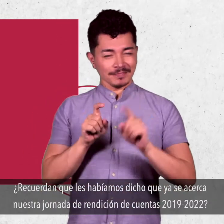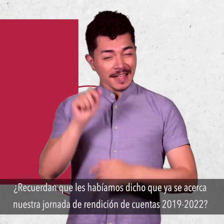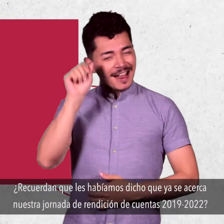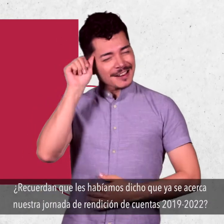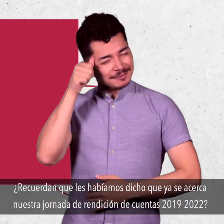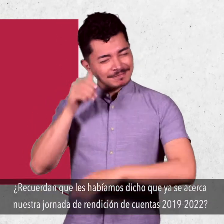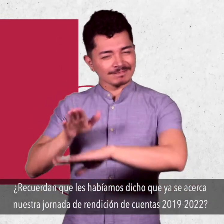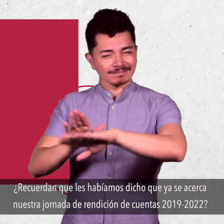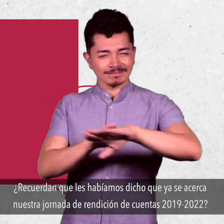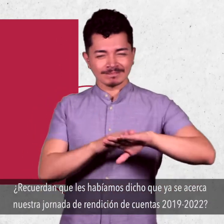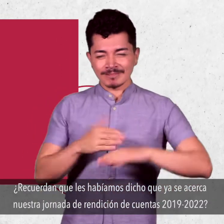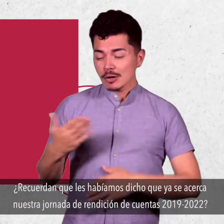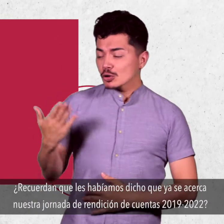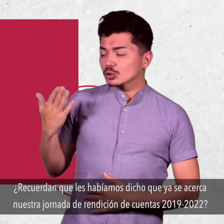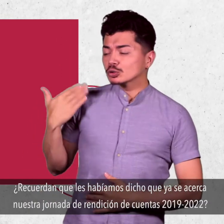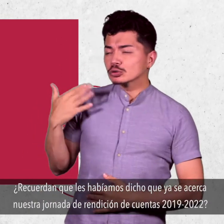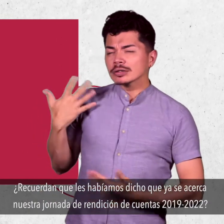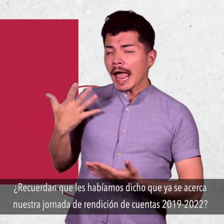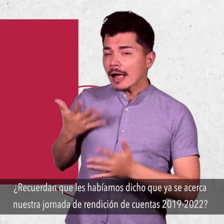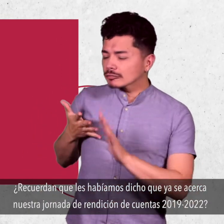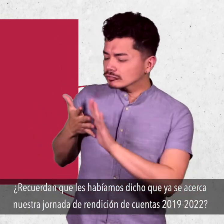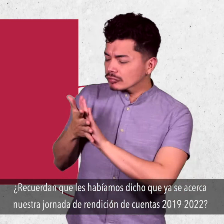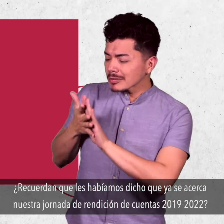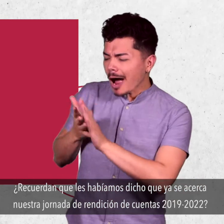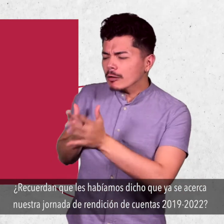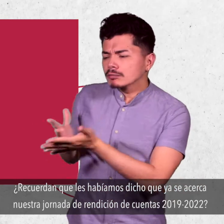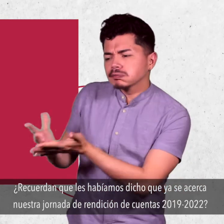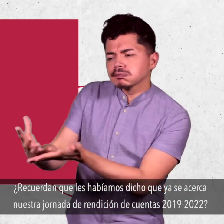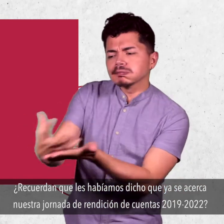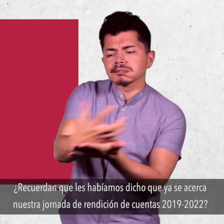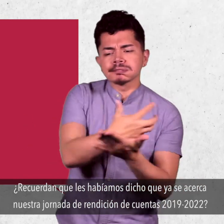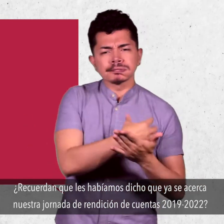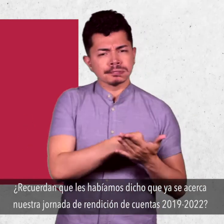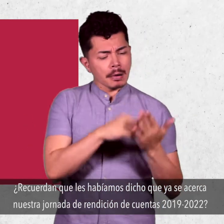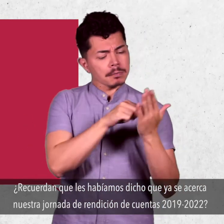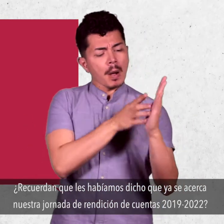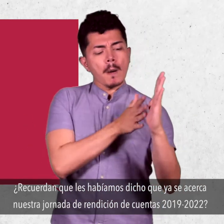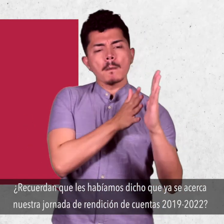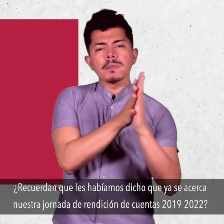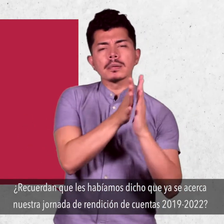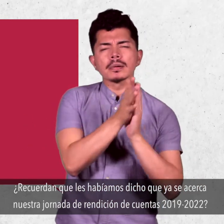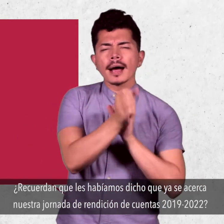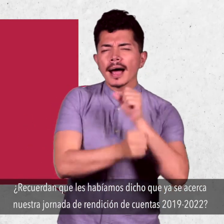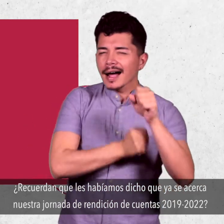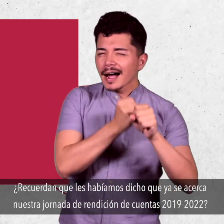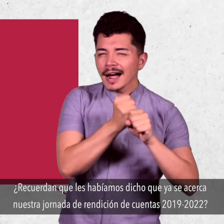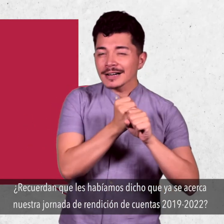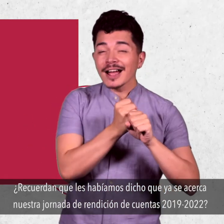¿Recuerdan que les habíamos dicho que se acerca nuestra jornada de rendición de cuentas 2019